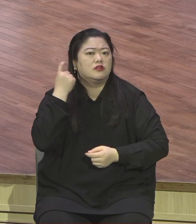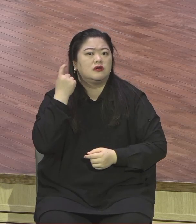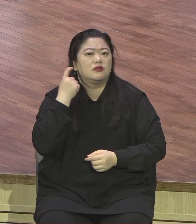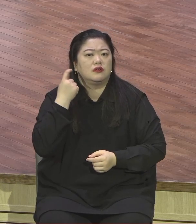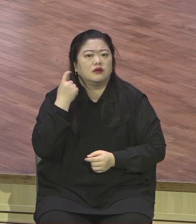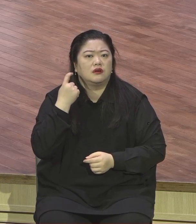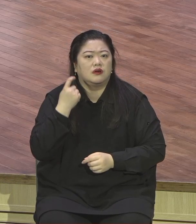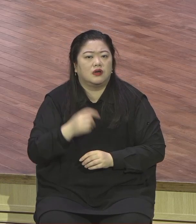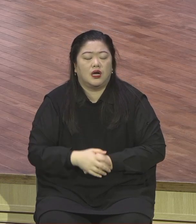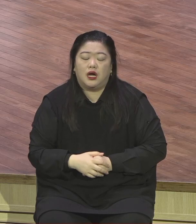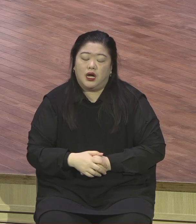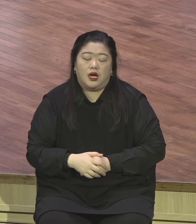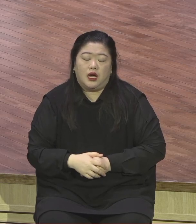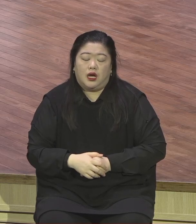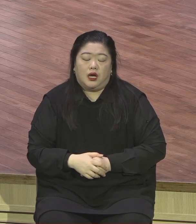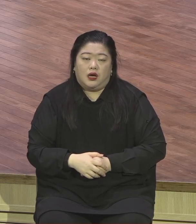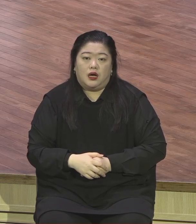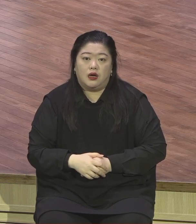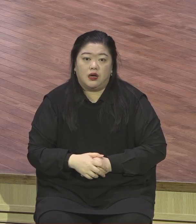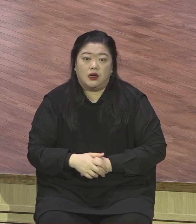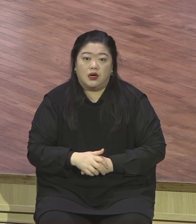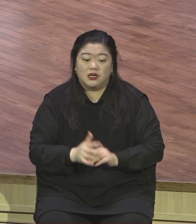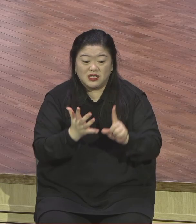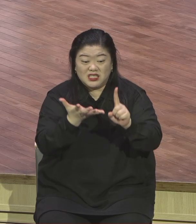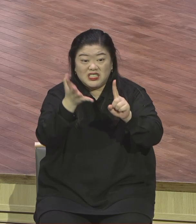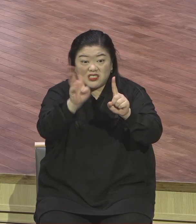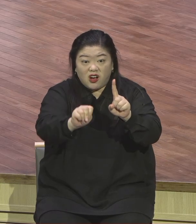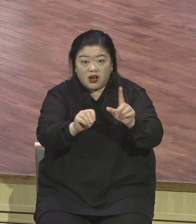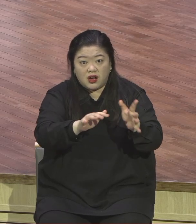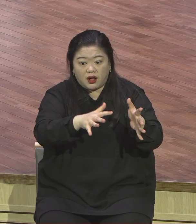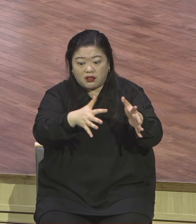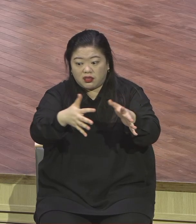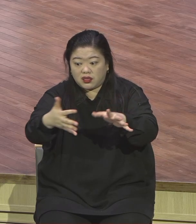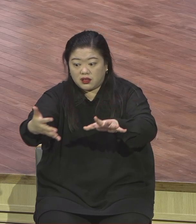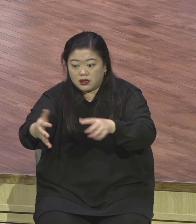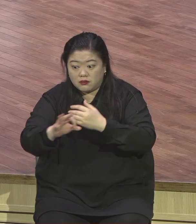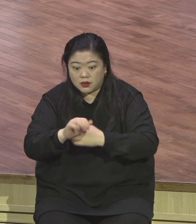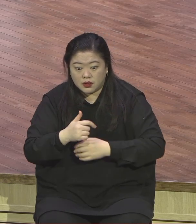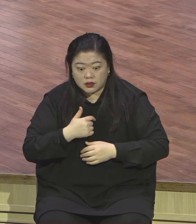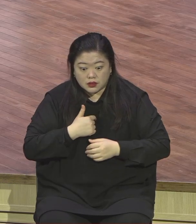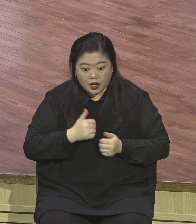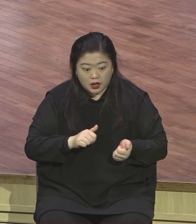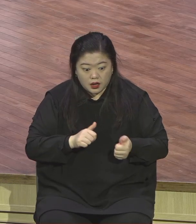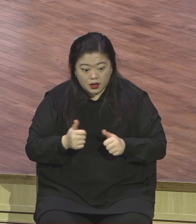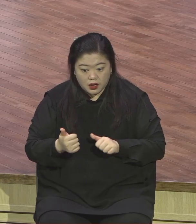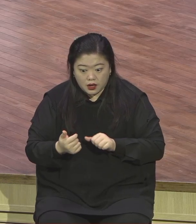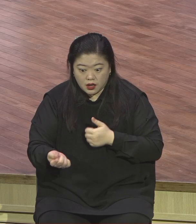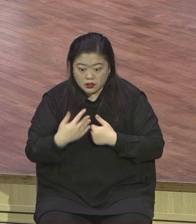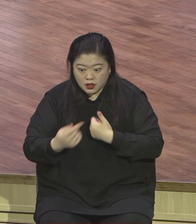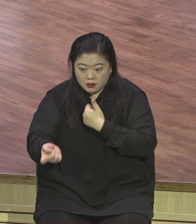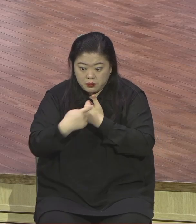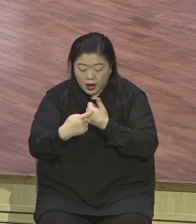죽음의 두려움이 있습니까? 죽음의 무거운 짐이 있습니까? 죄와 저주라고 하는